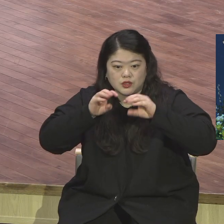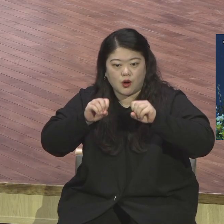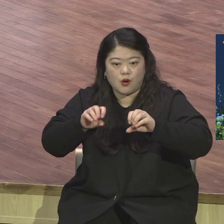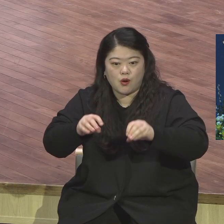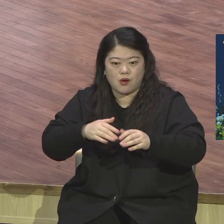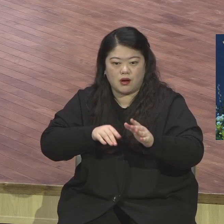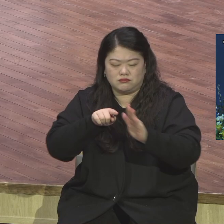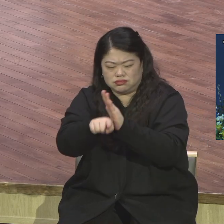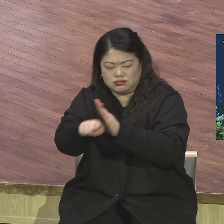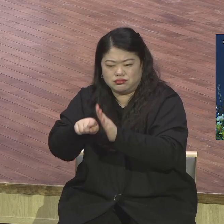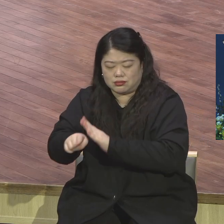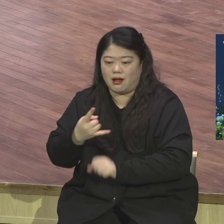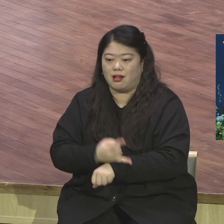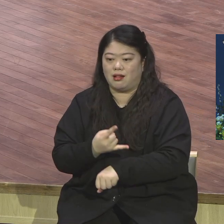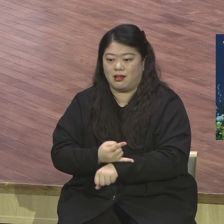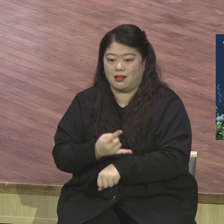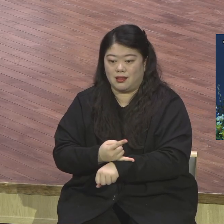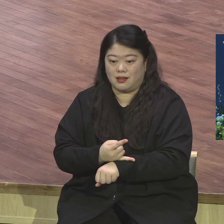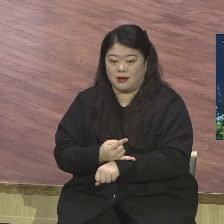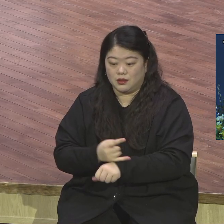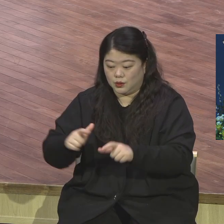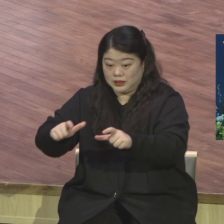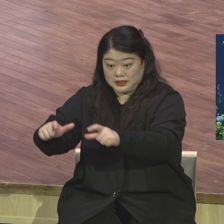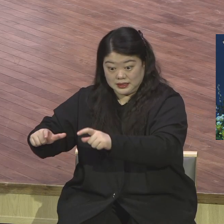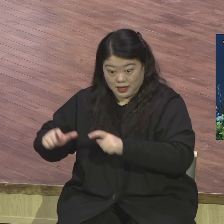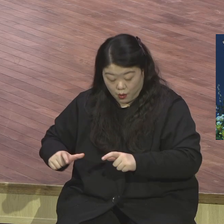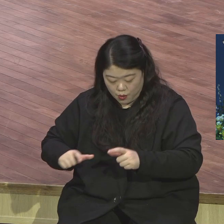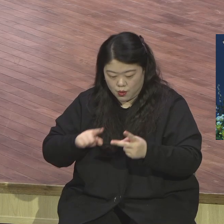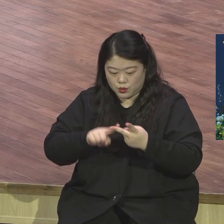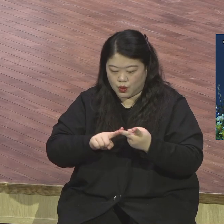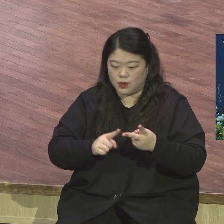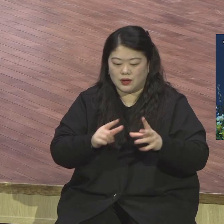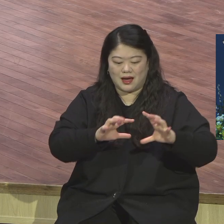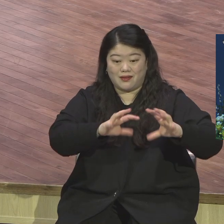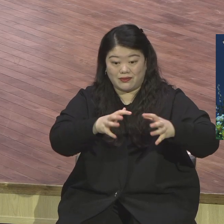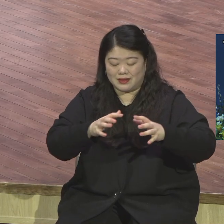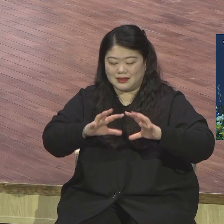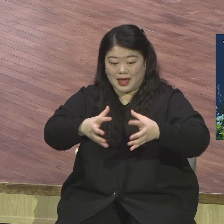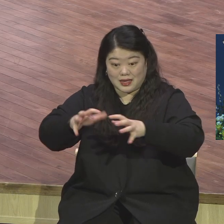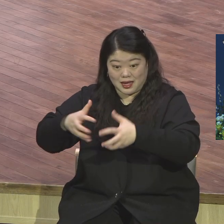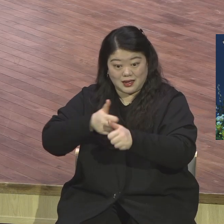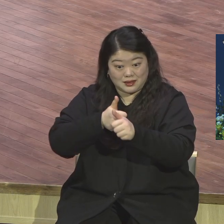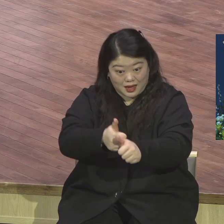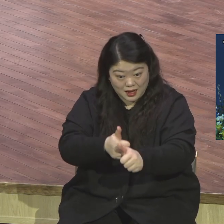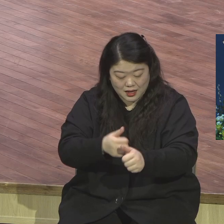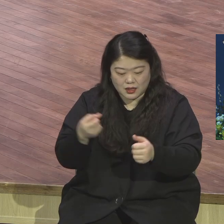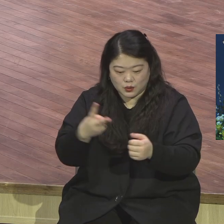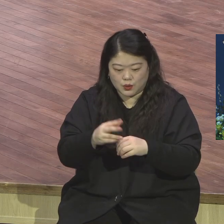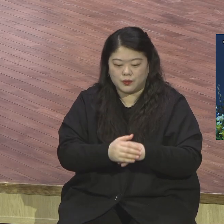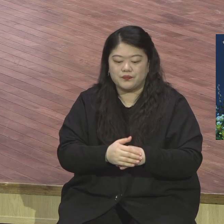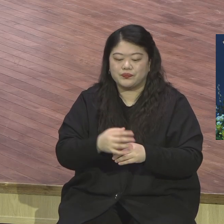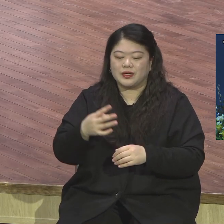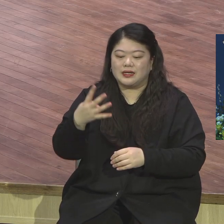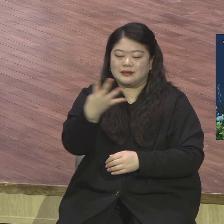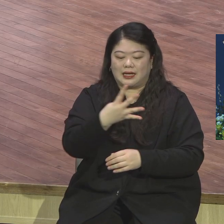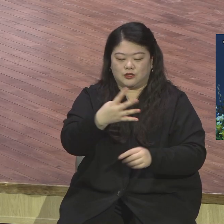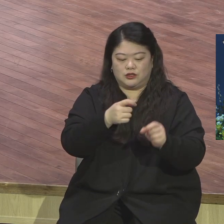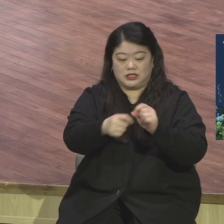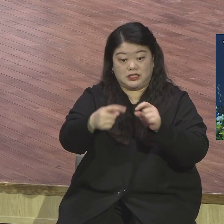그래야 사천지교의 2만 현장 전도 제자 10만 성도라는 사역적 응답을 체험할